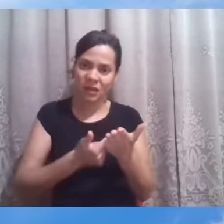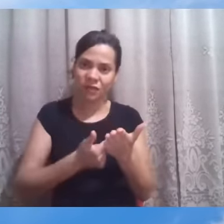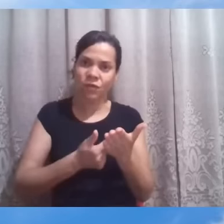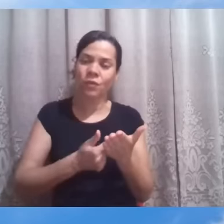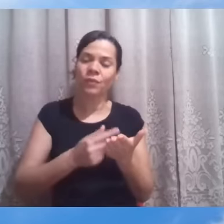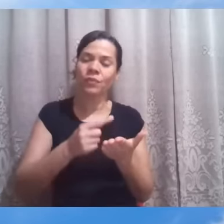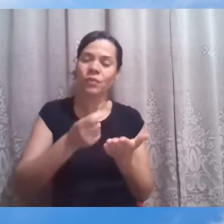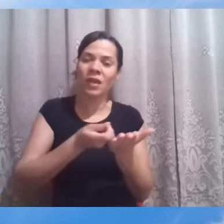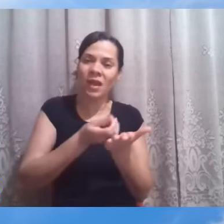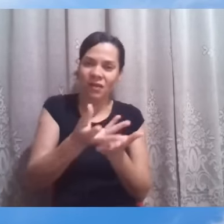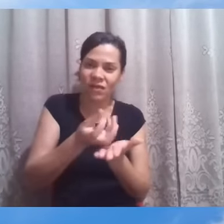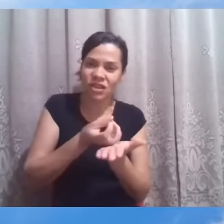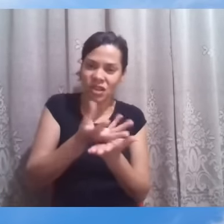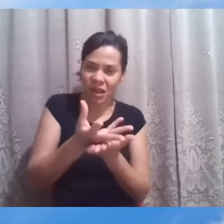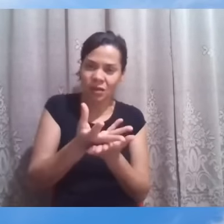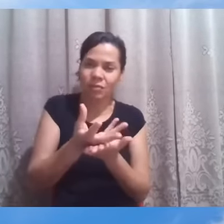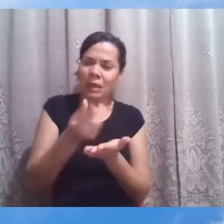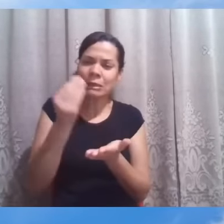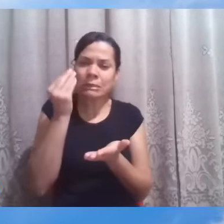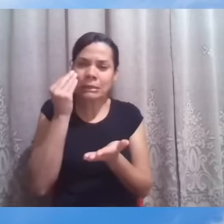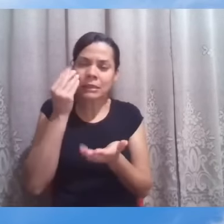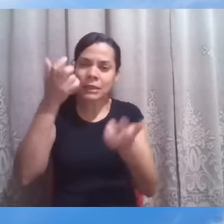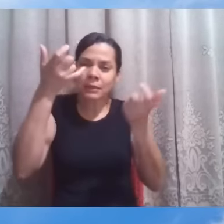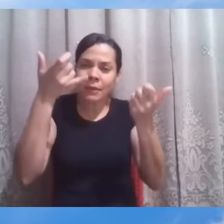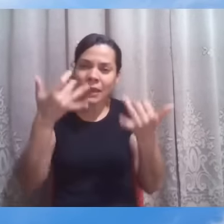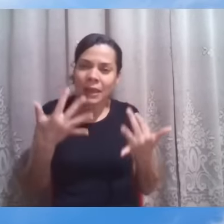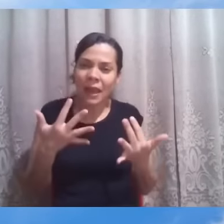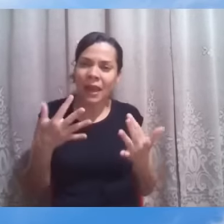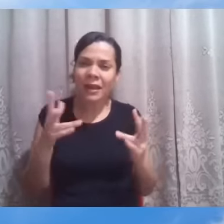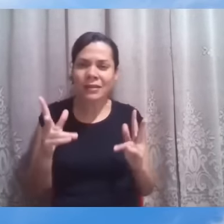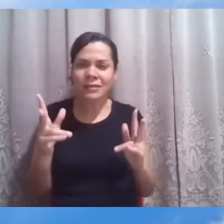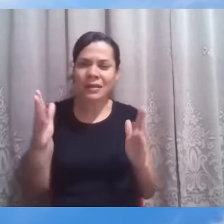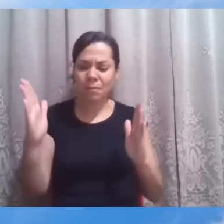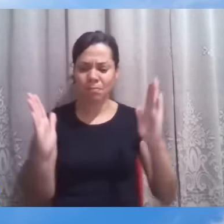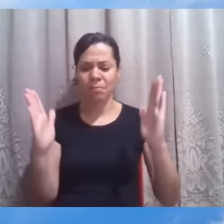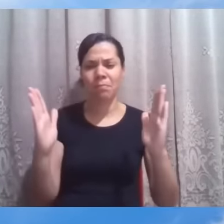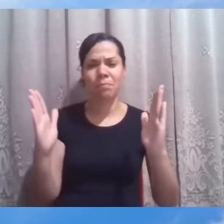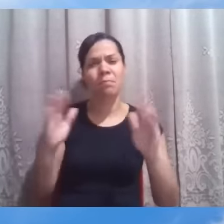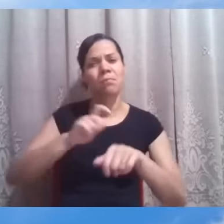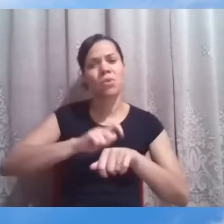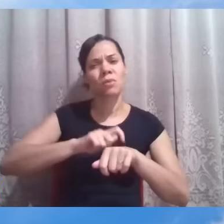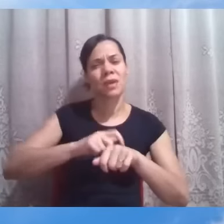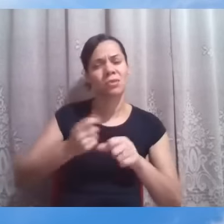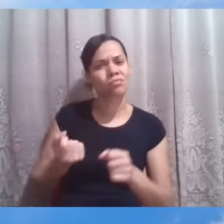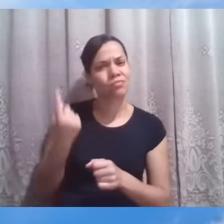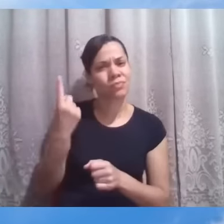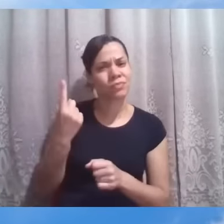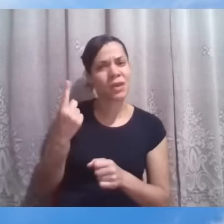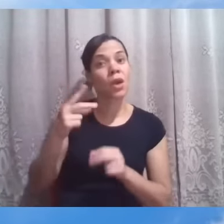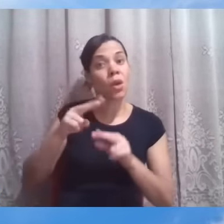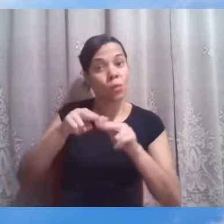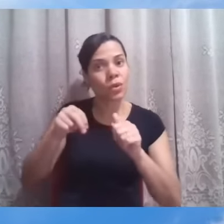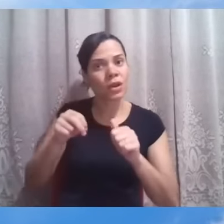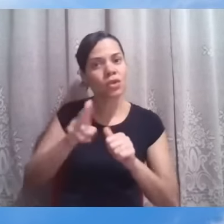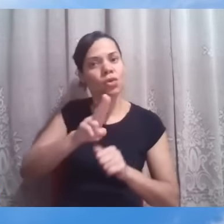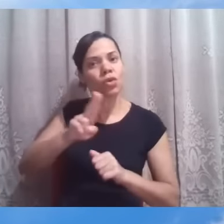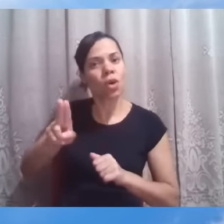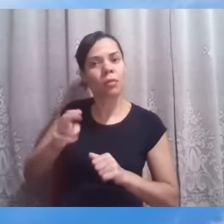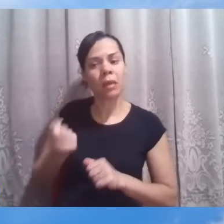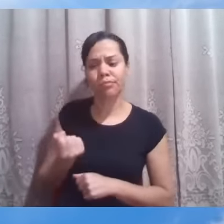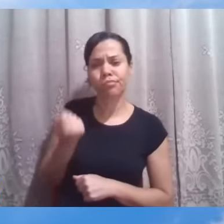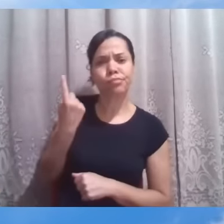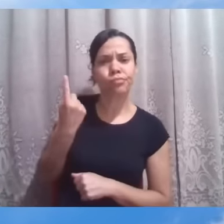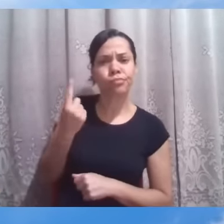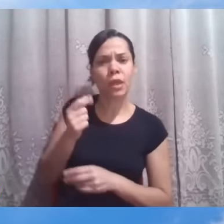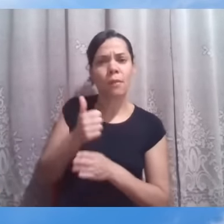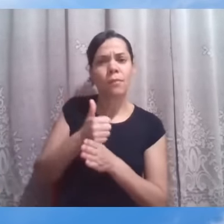para nós algumas dessas passagens estranhas. Por isso até ele denomina o capítulo de Estranha Moral, o capítulo 23